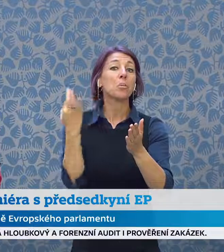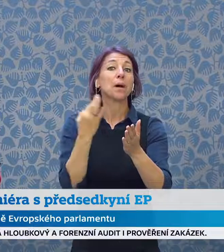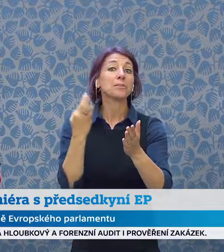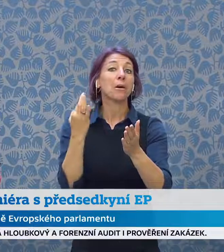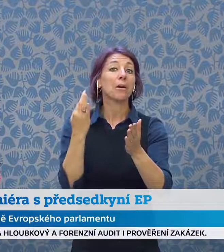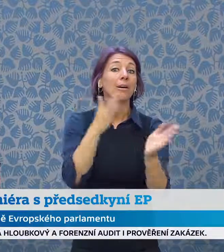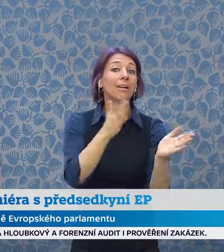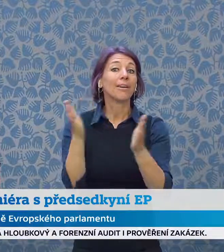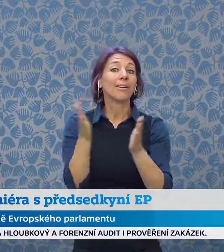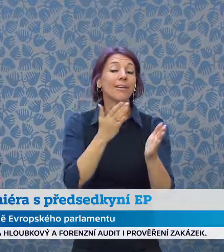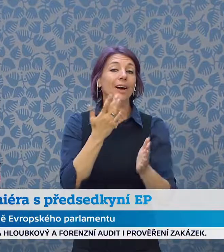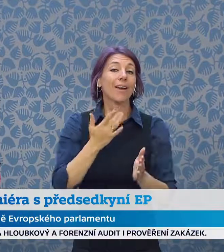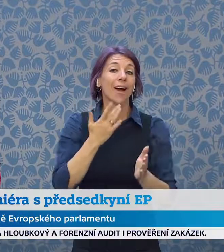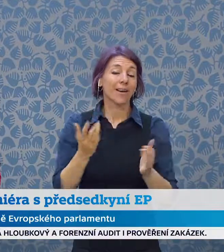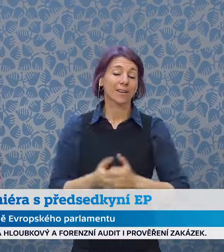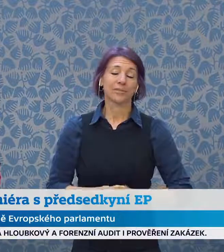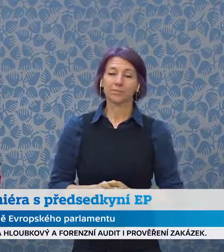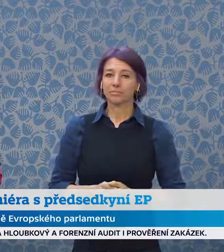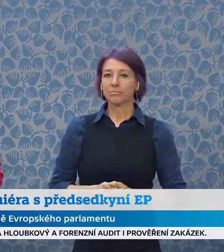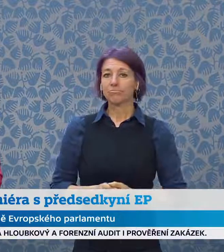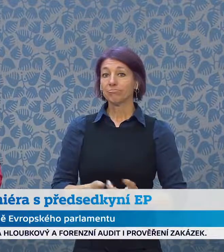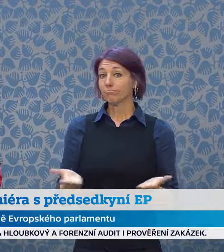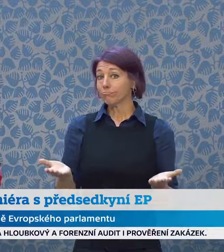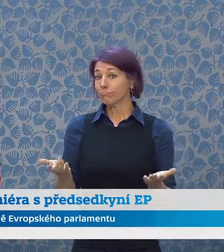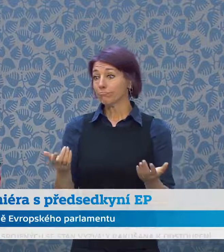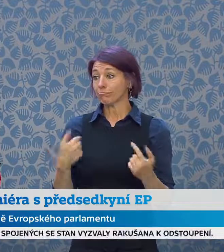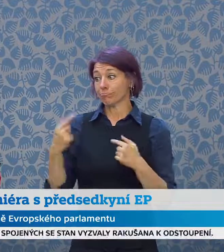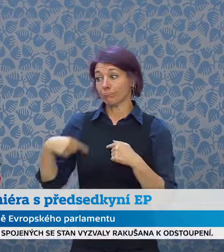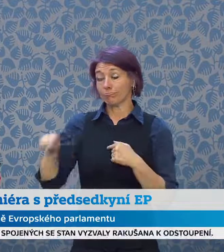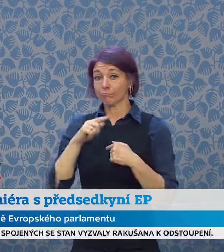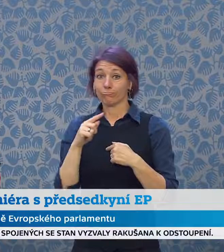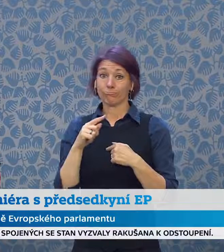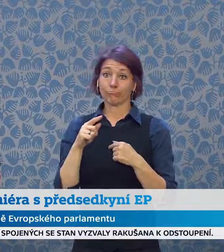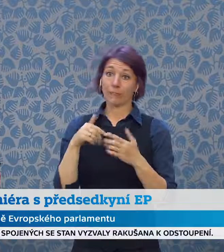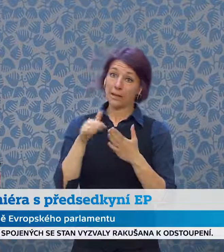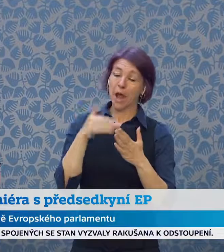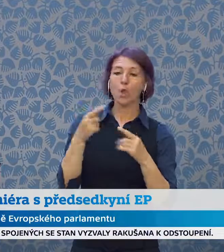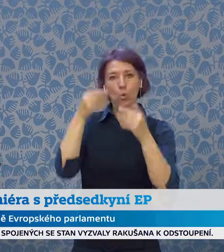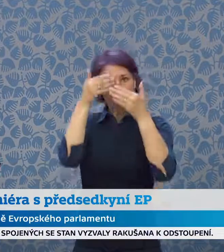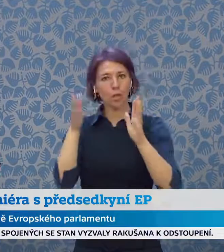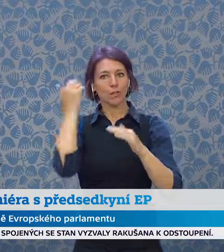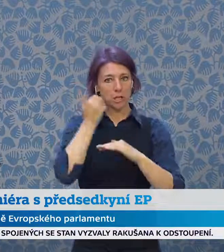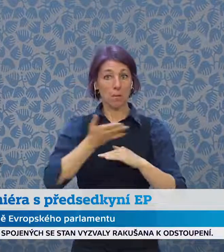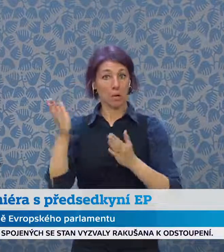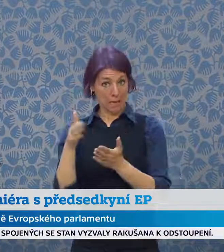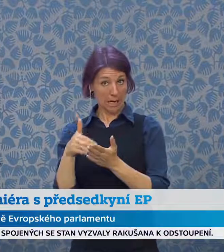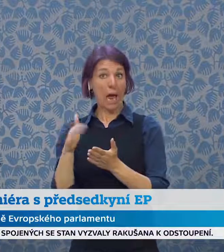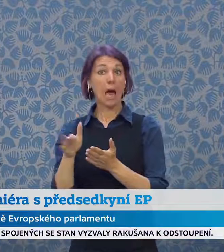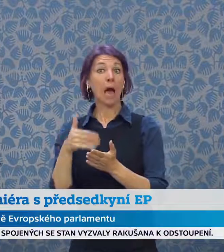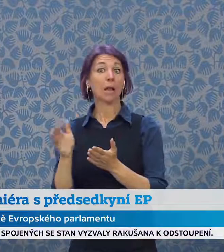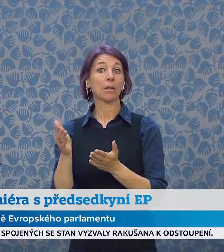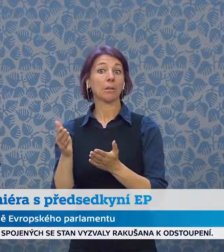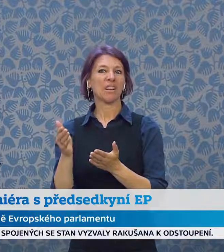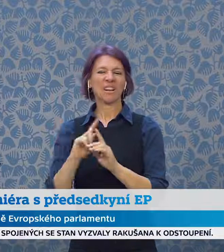Zda tedy dokážeme být dostatečně otevření, budeme třeba hledat i nástroje, které zatím nebyly nalezeny.